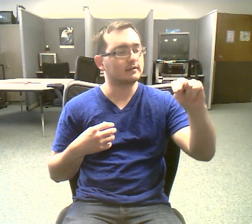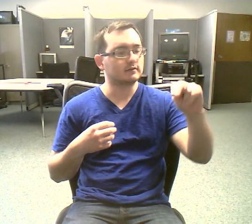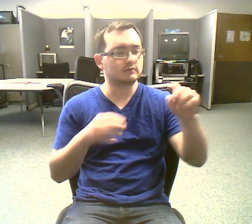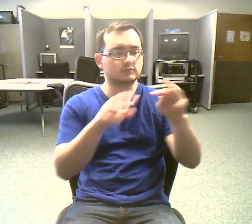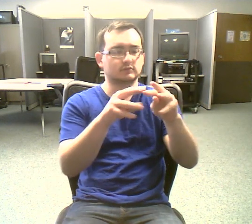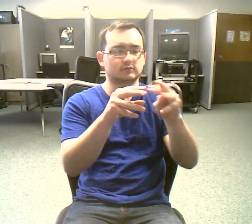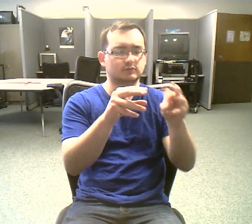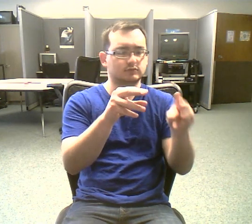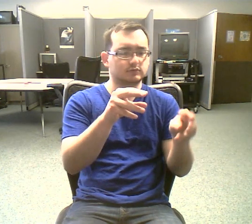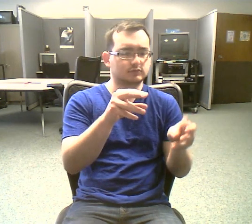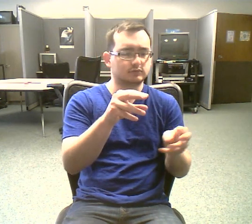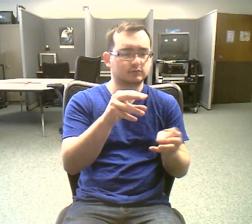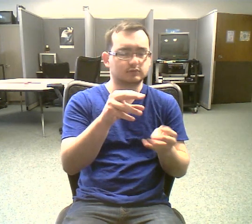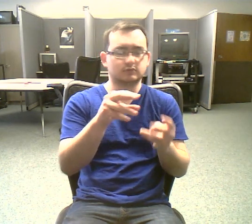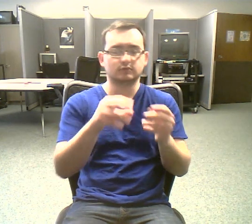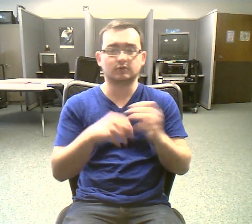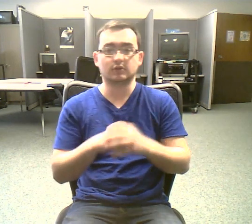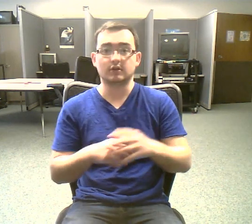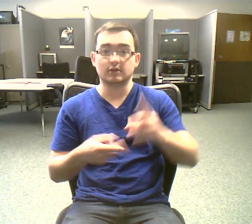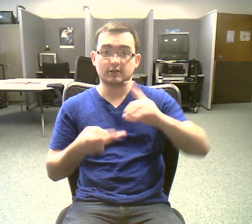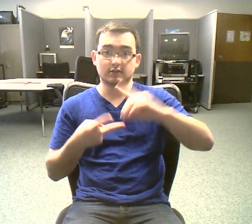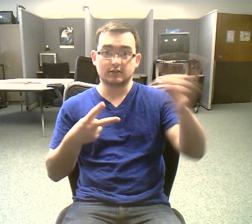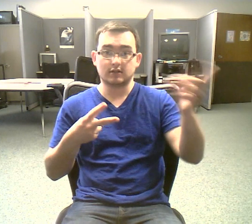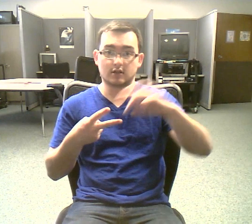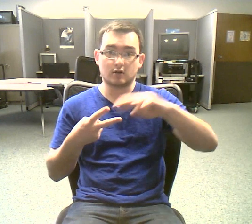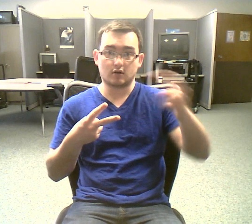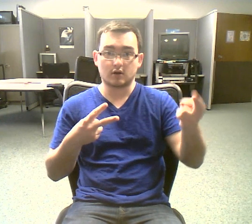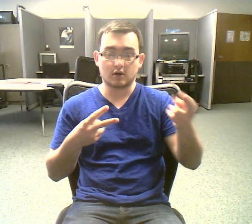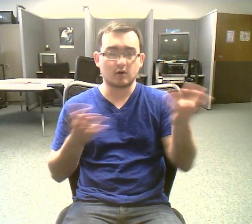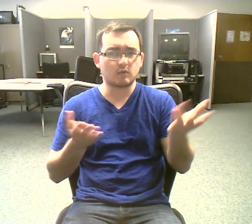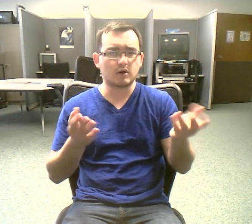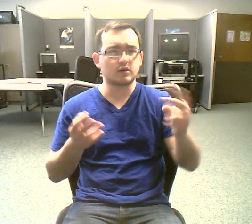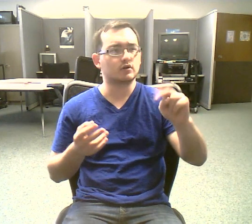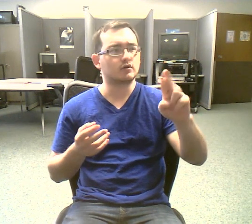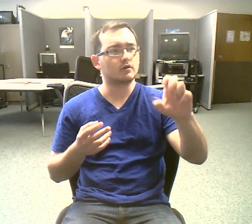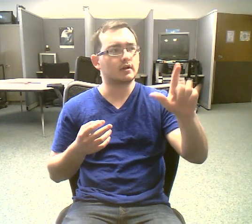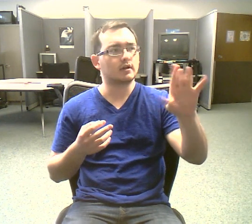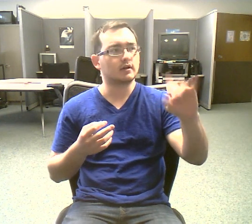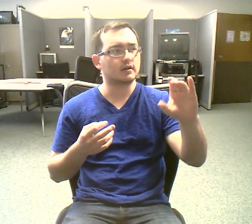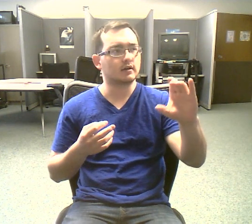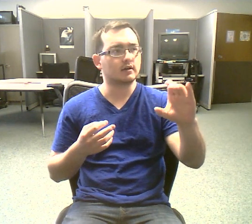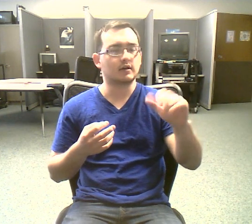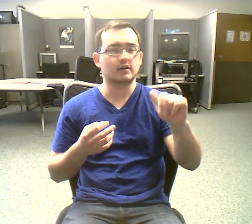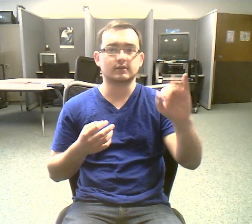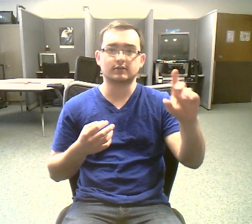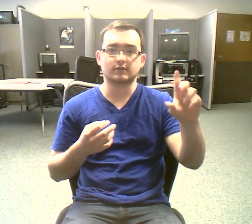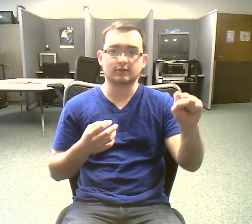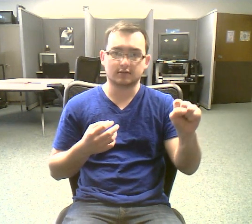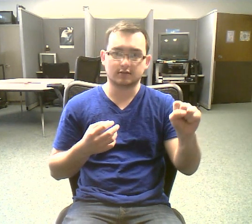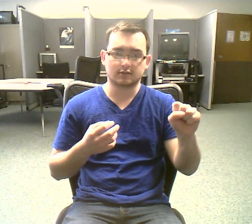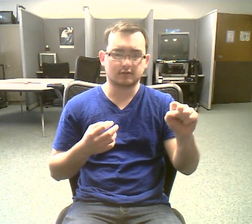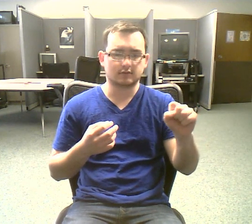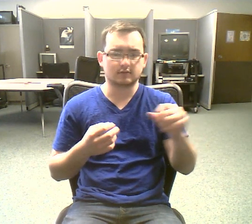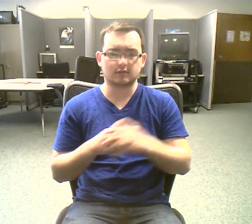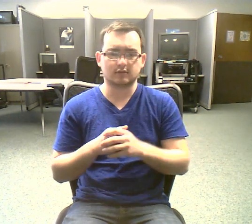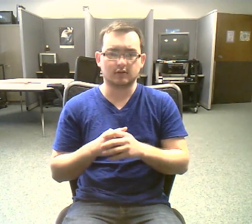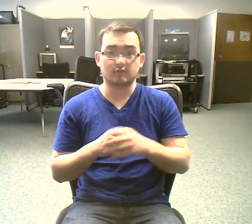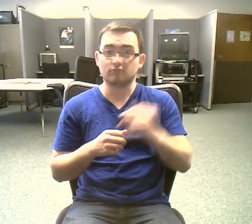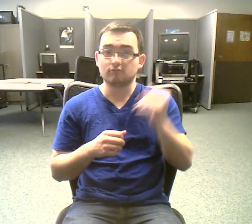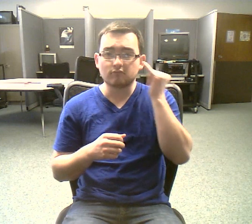DNA and RNA are the nucleic acids inside the cell. When the cell is going to divide, the chromatin